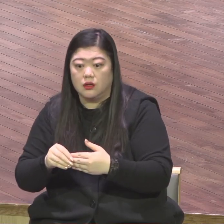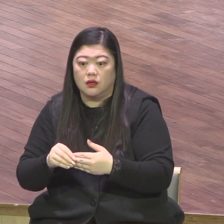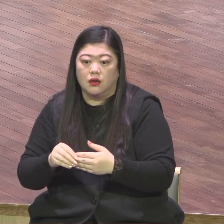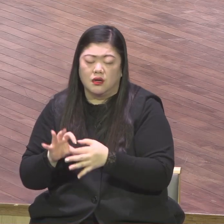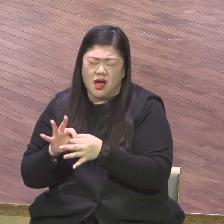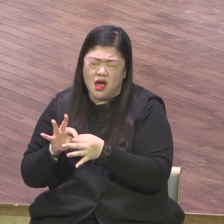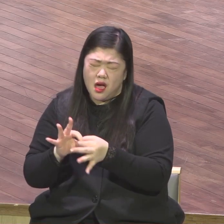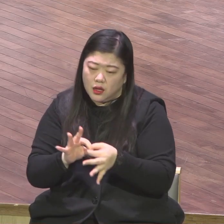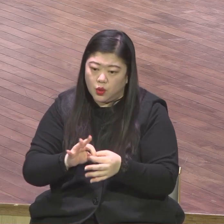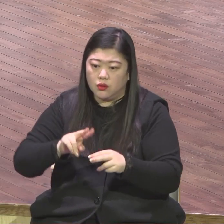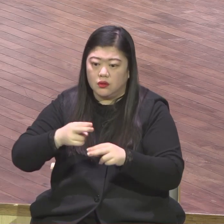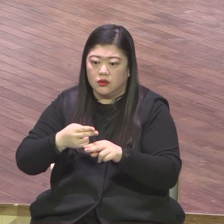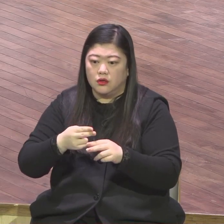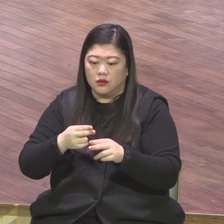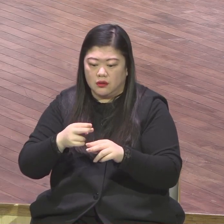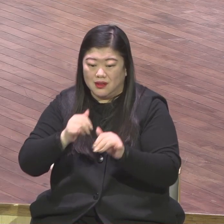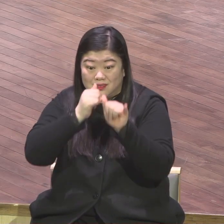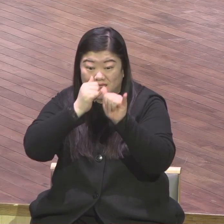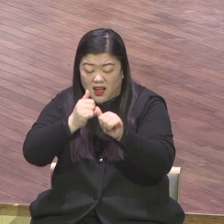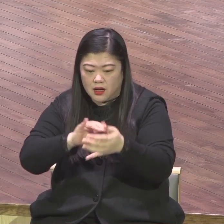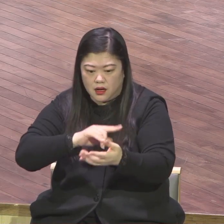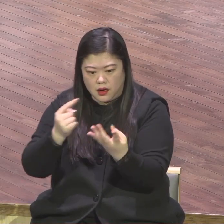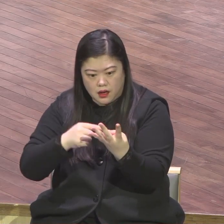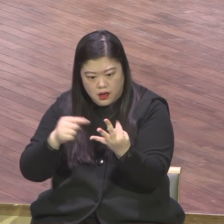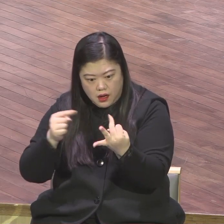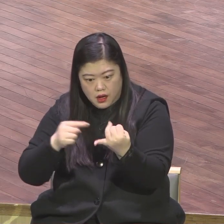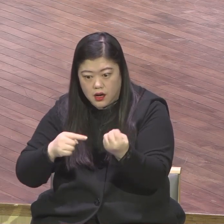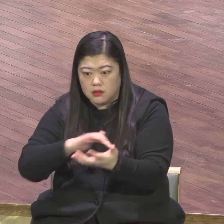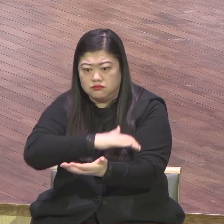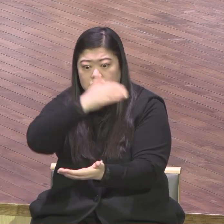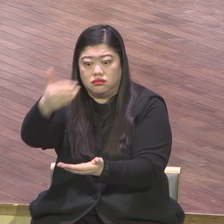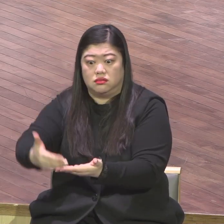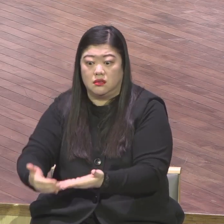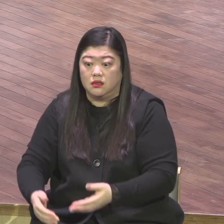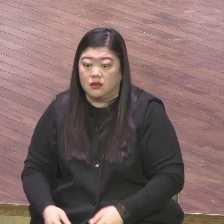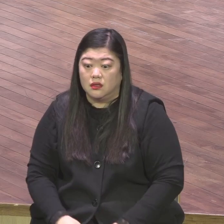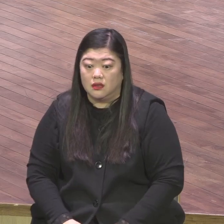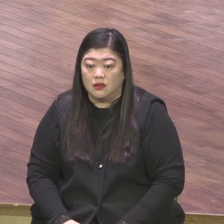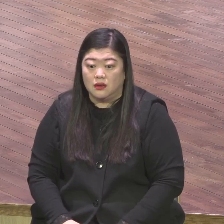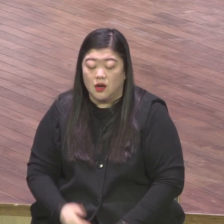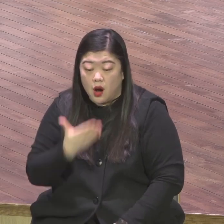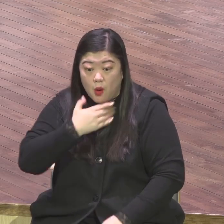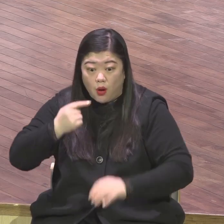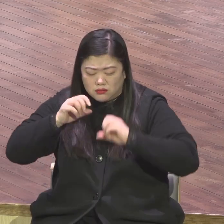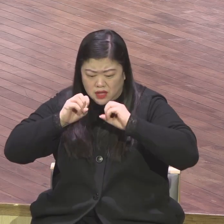따고 나가면 이 말씀의 능력이 나가니까 막 영접하죠 복음 운동이 증거되니까 신나는 겁니다